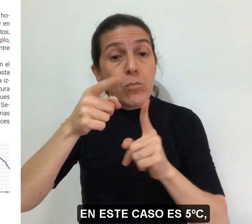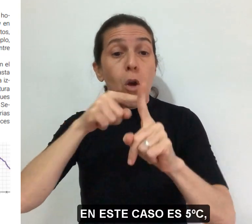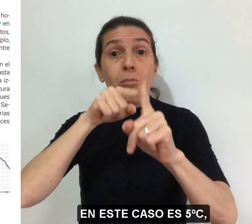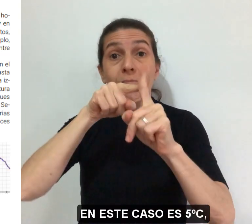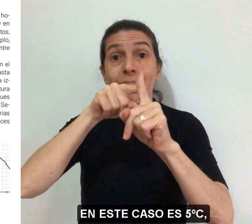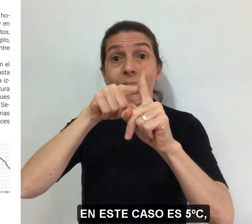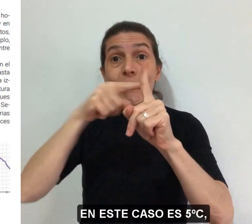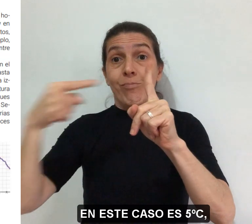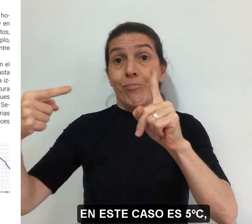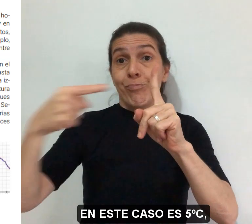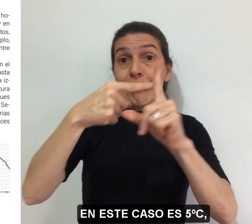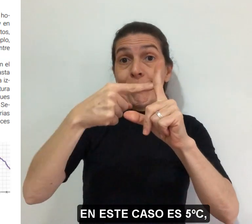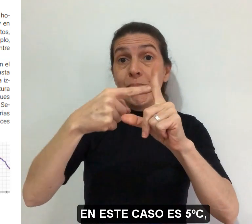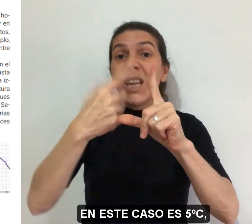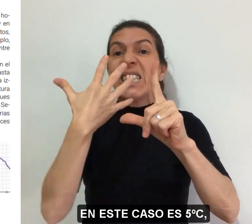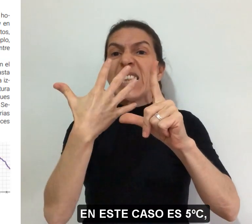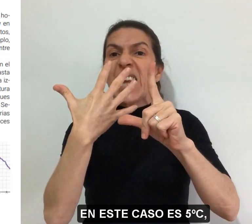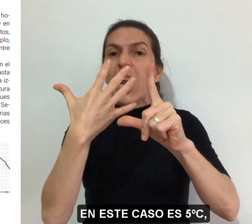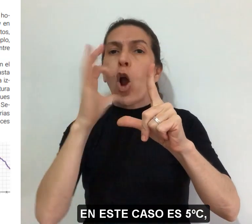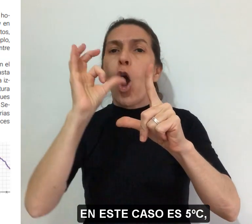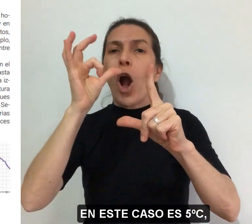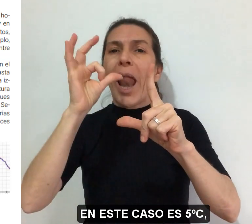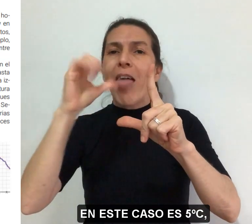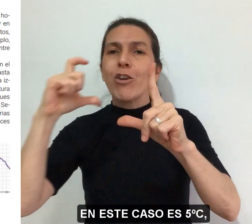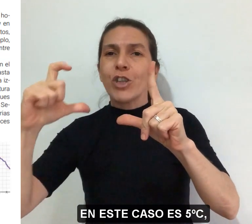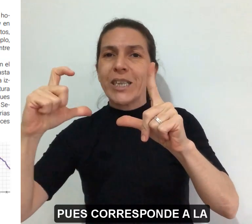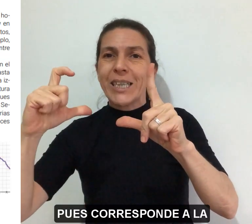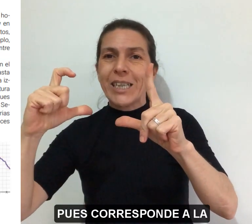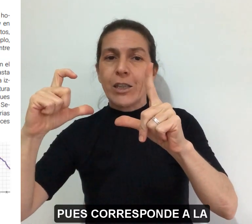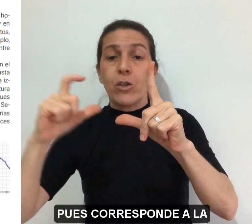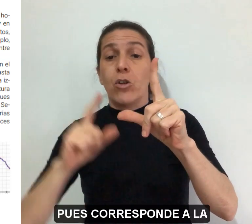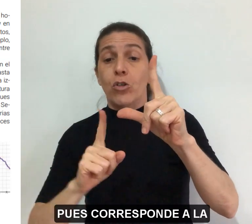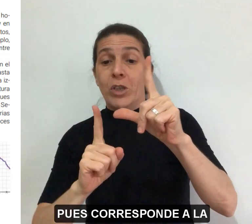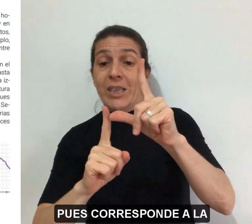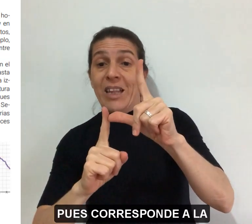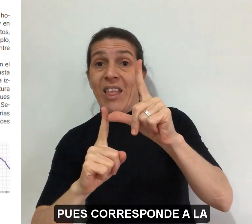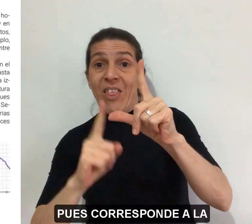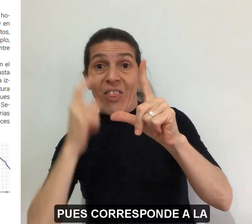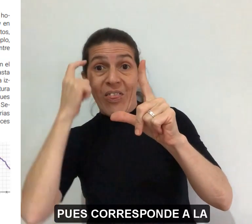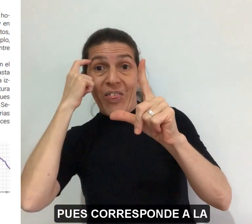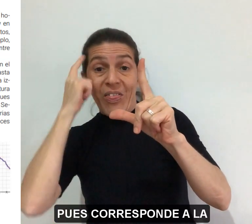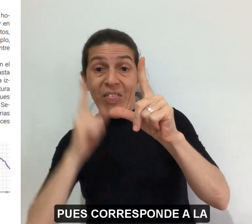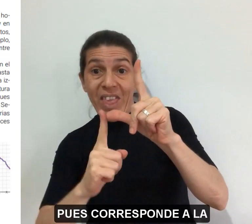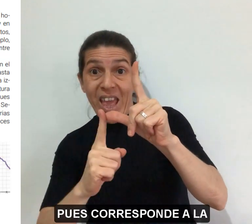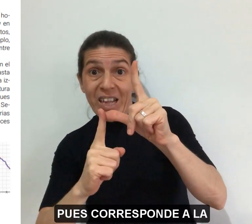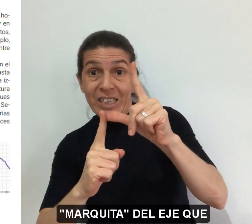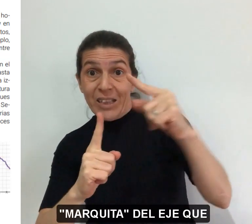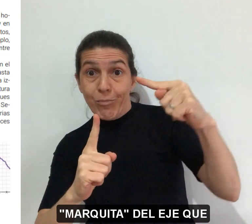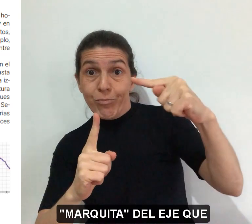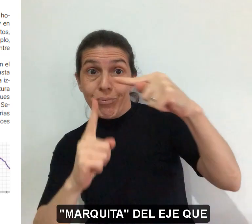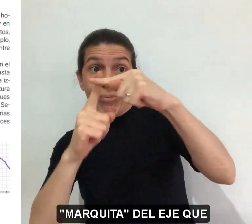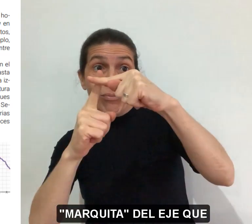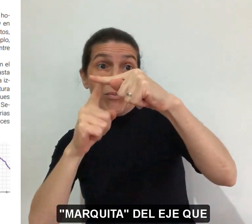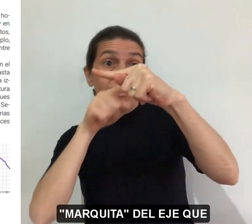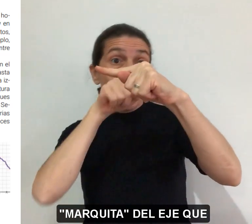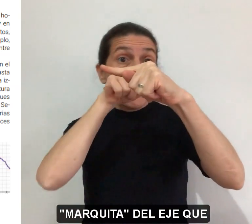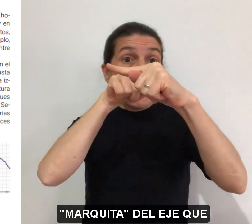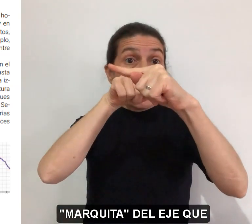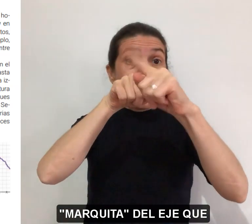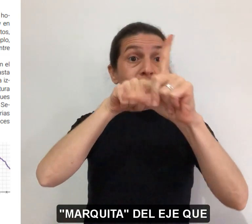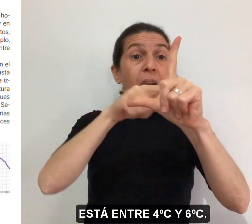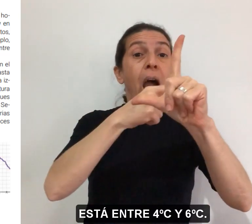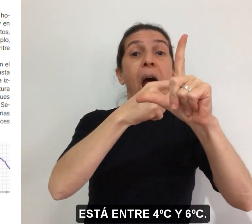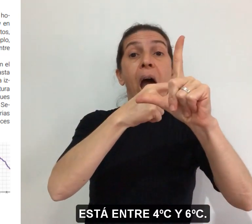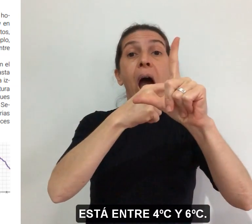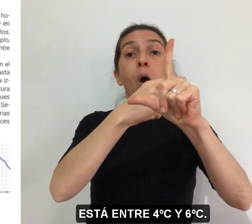caso, es 5 grados centígrado, pues corresponde a la marquita del eje,